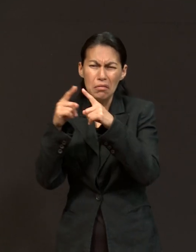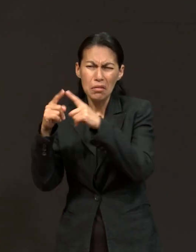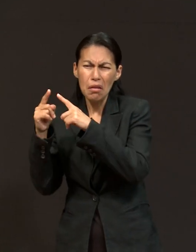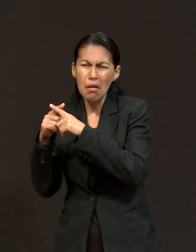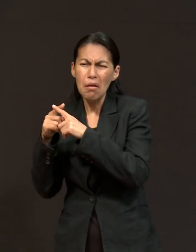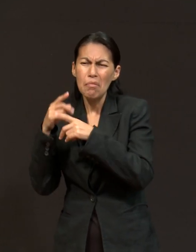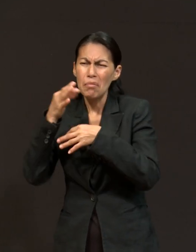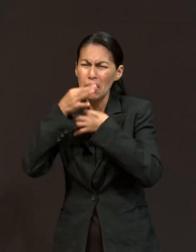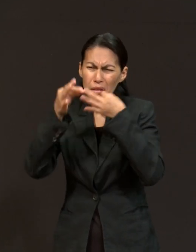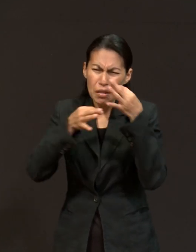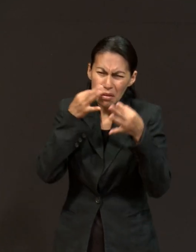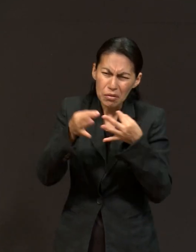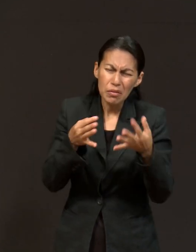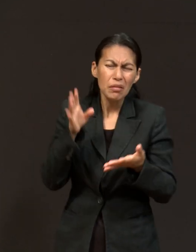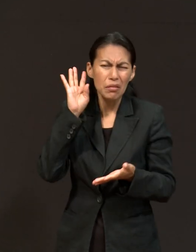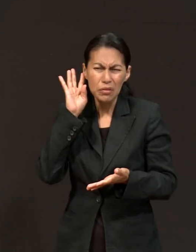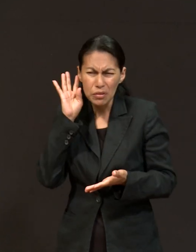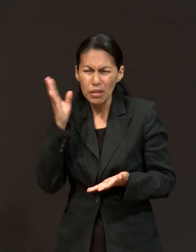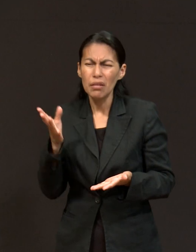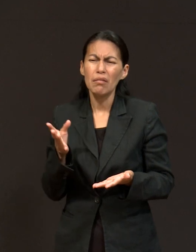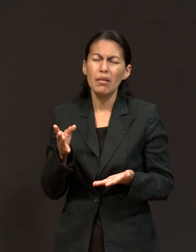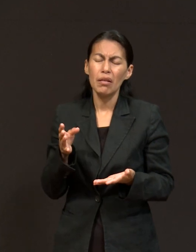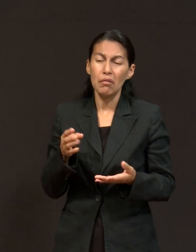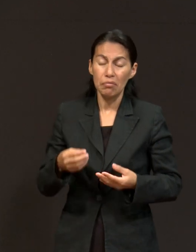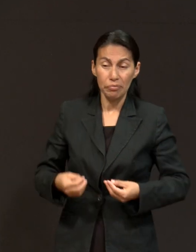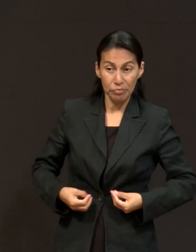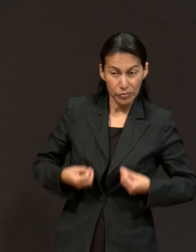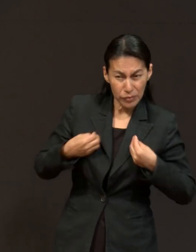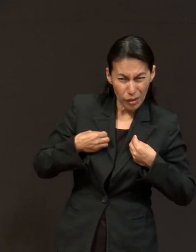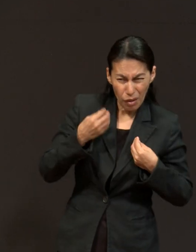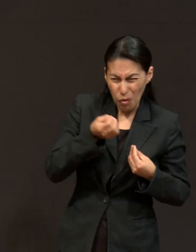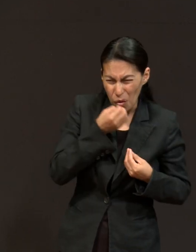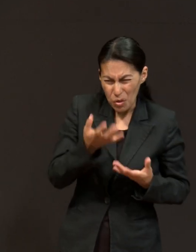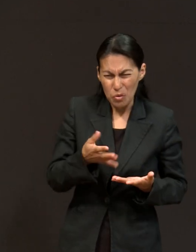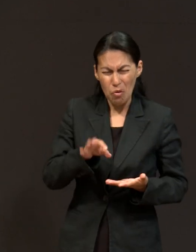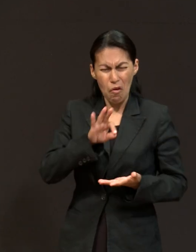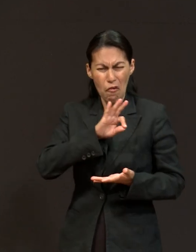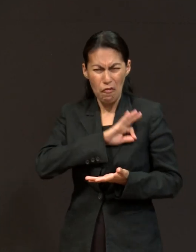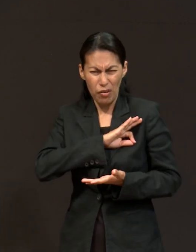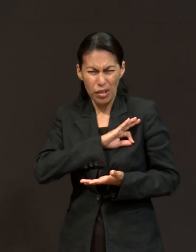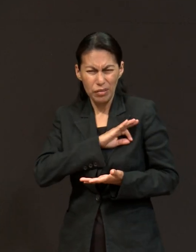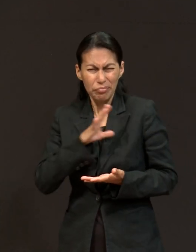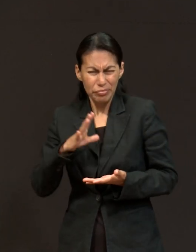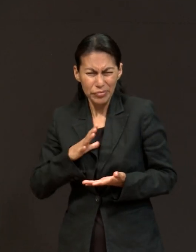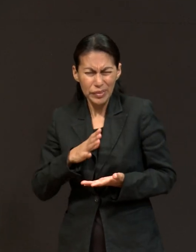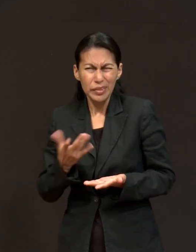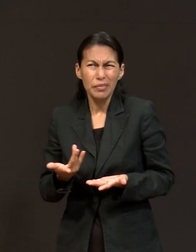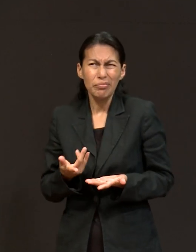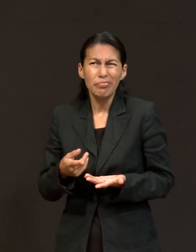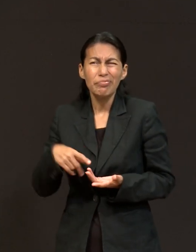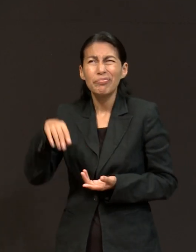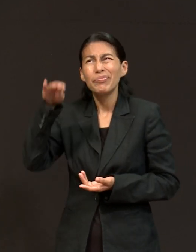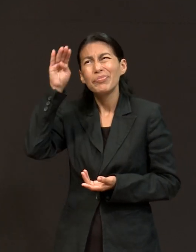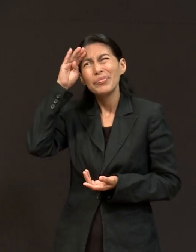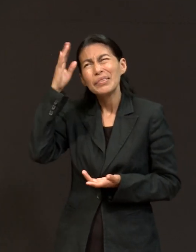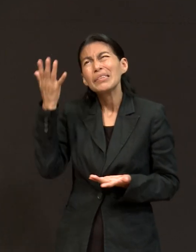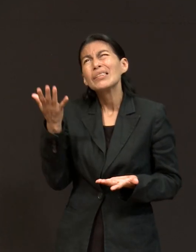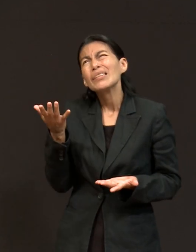iglesia y que decían que debíamos de tener una vida de oración, que debíamos de tener fe. Y un día me puse a pensar, bueno, pero ¿cómo